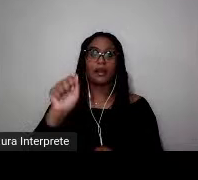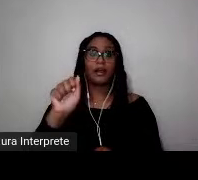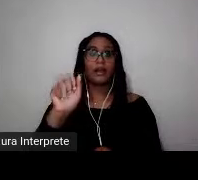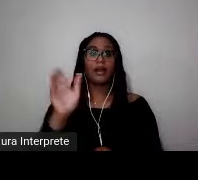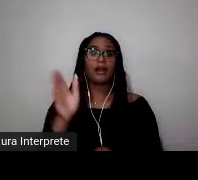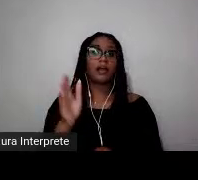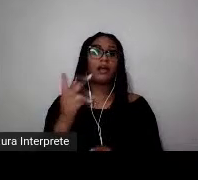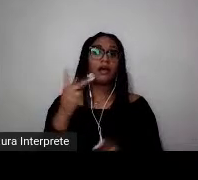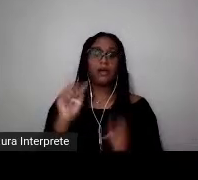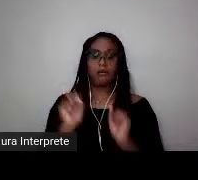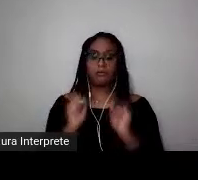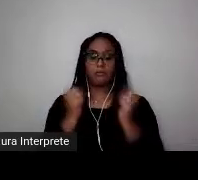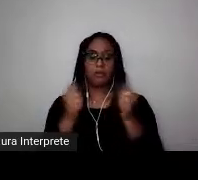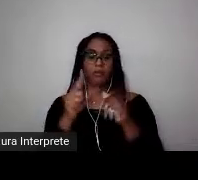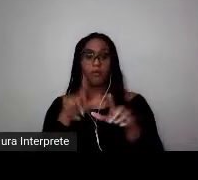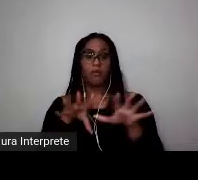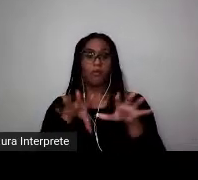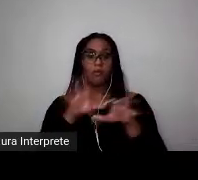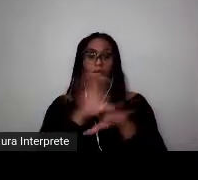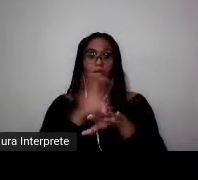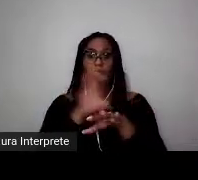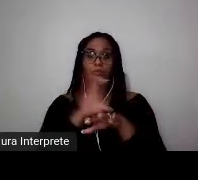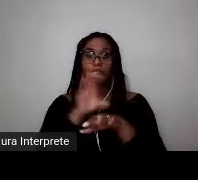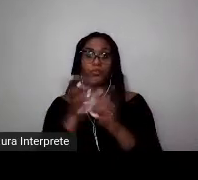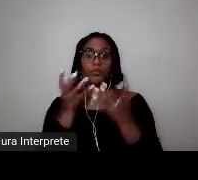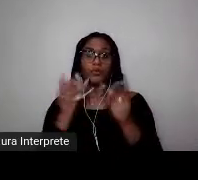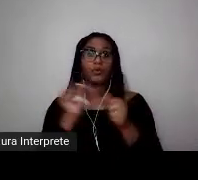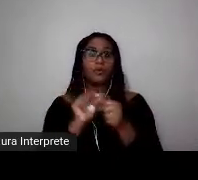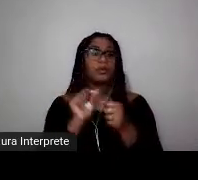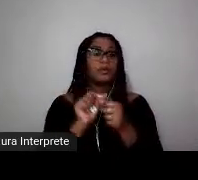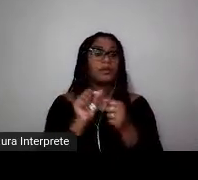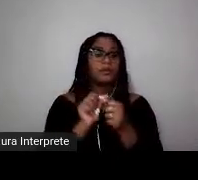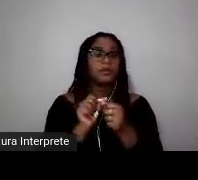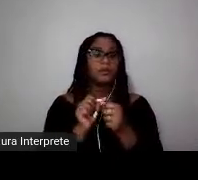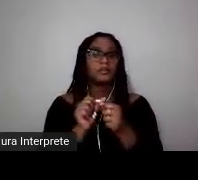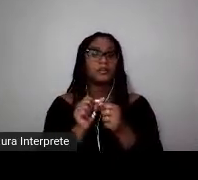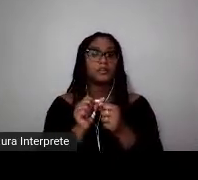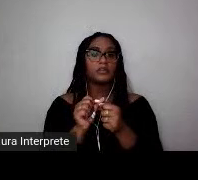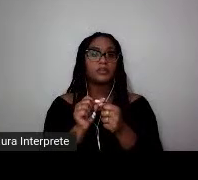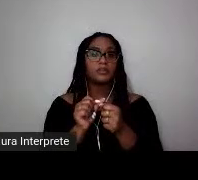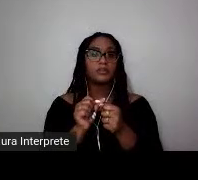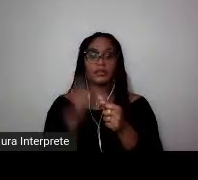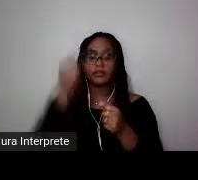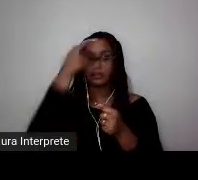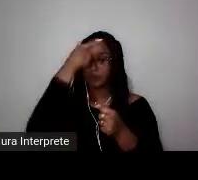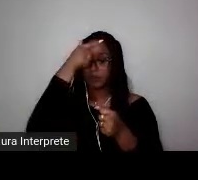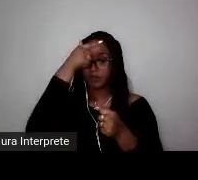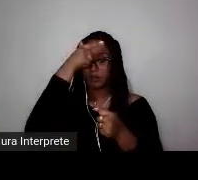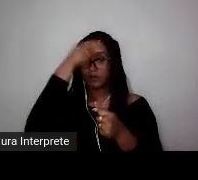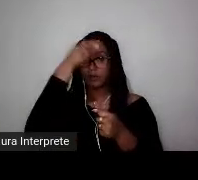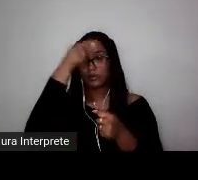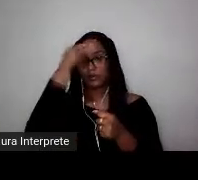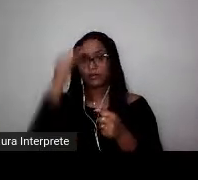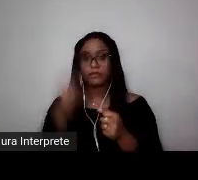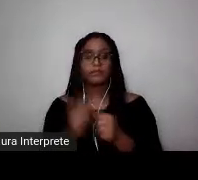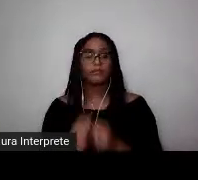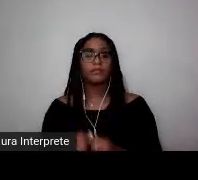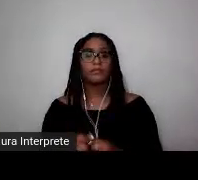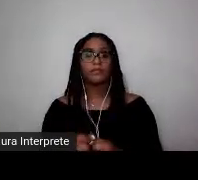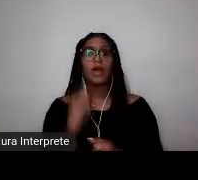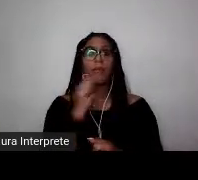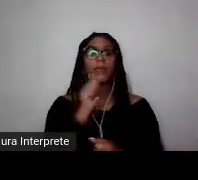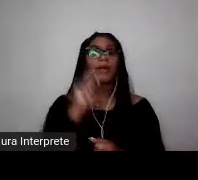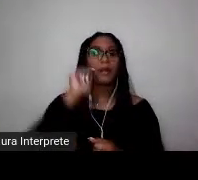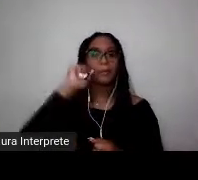que a sociedade brasileira não viu por muitos anos, e anos a fio, nem sei se vê ainda hoje, as mulheres negras